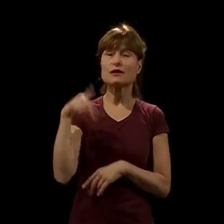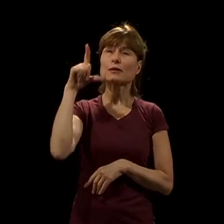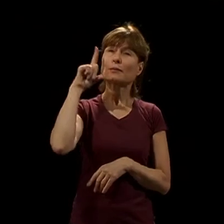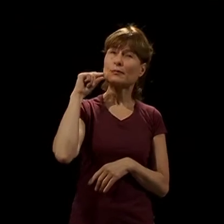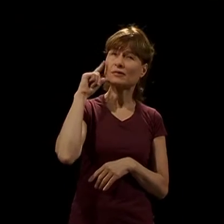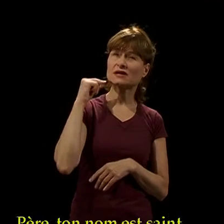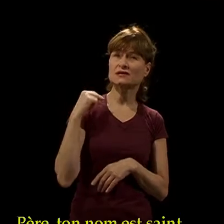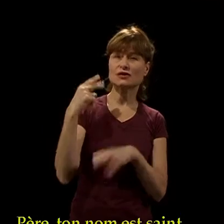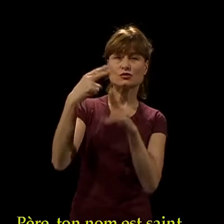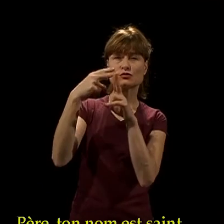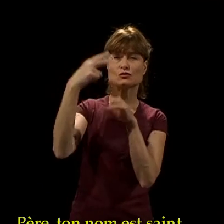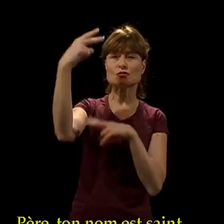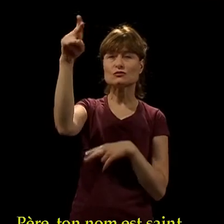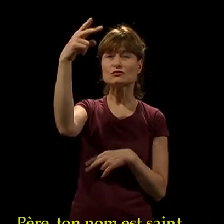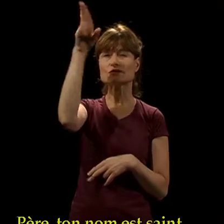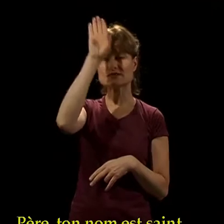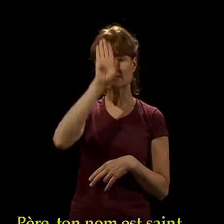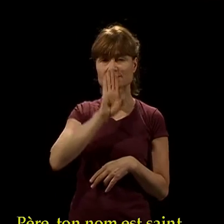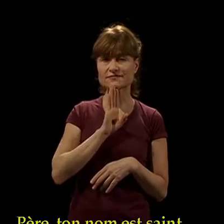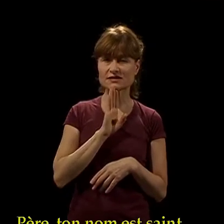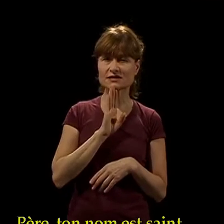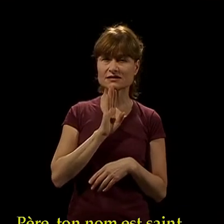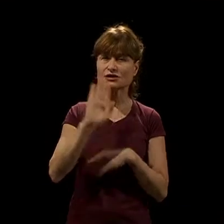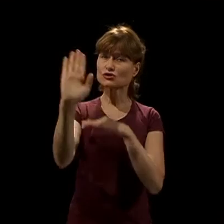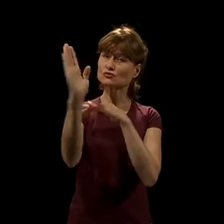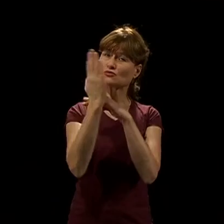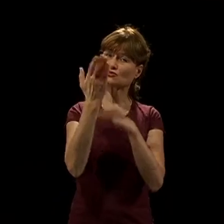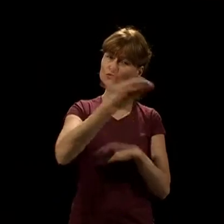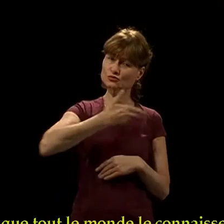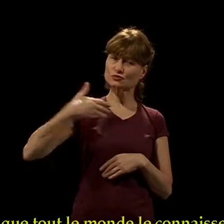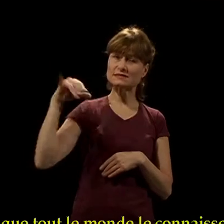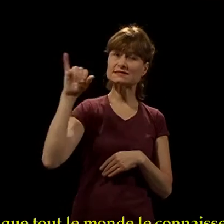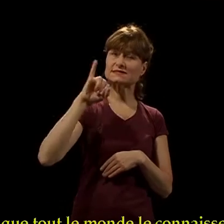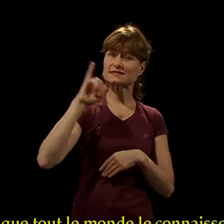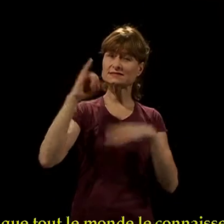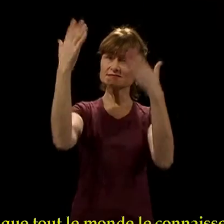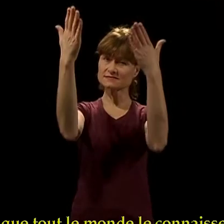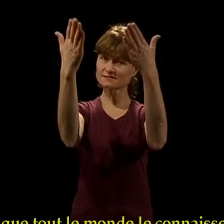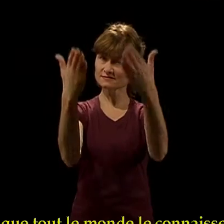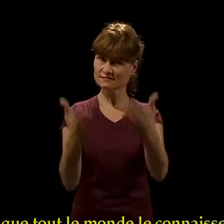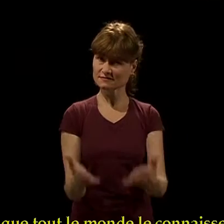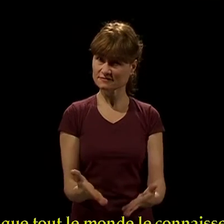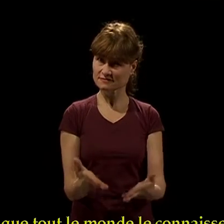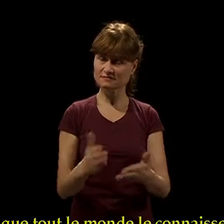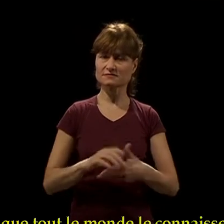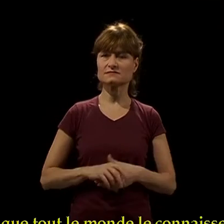dites ceci, Père, ton nom est saint. Fais que tout le monde le connaisse.